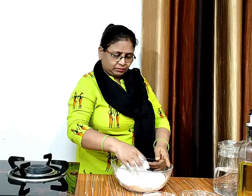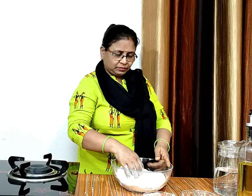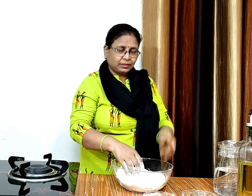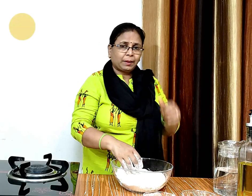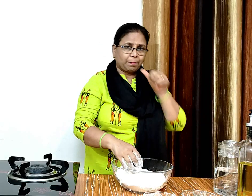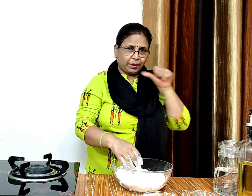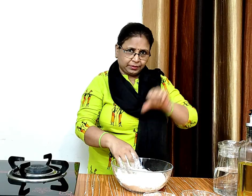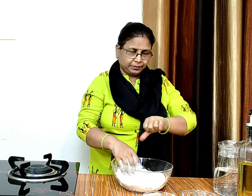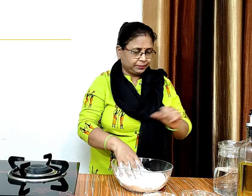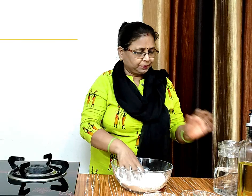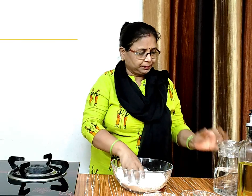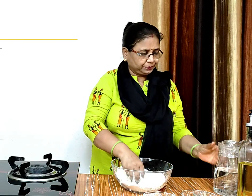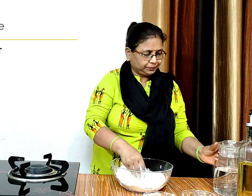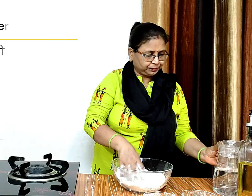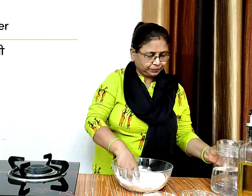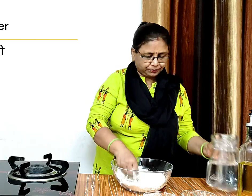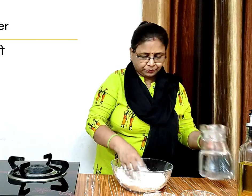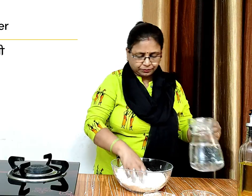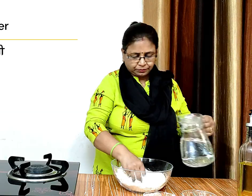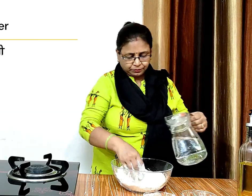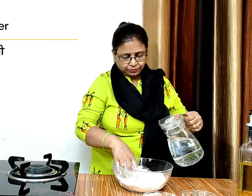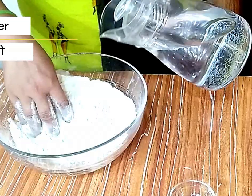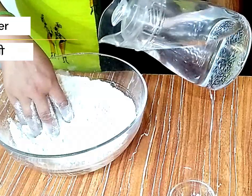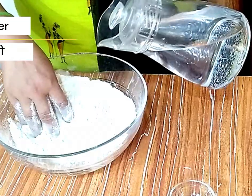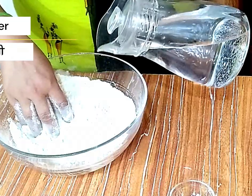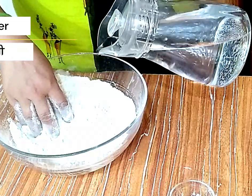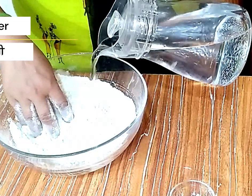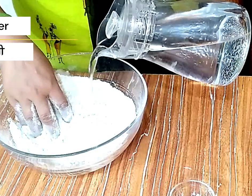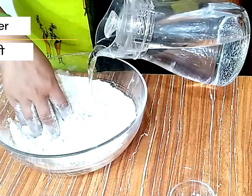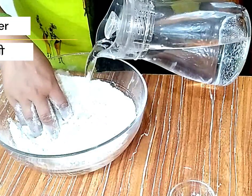अब इसमें थोड़ा थोड़ा पानी डालते हुए इसका एक डो तयार करेंगे